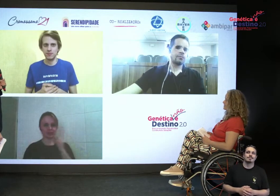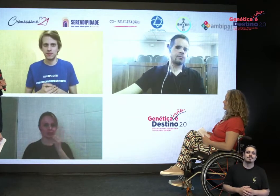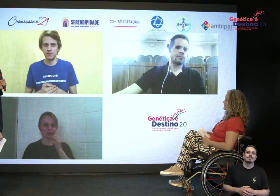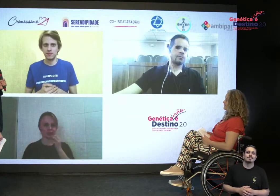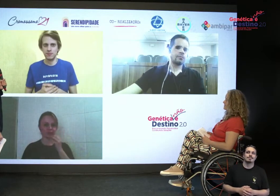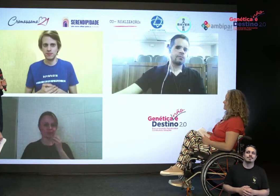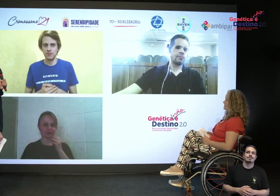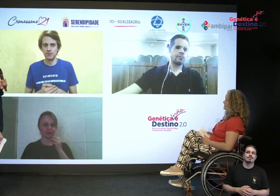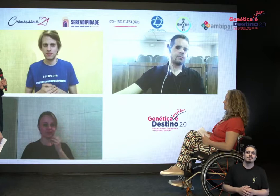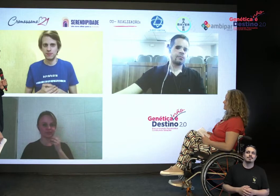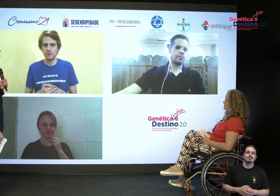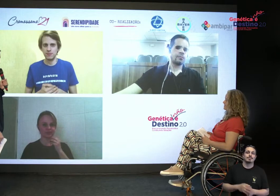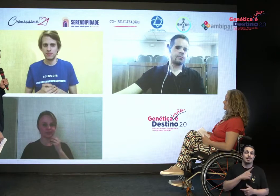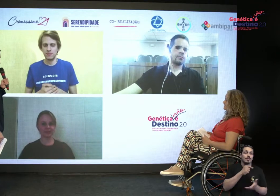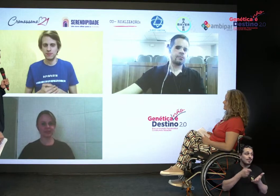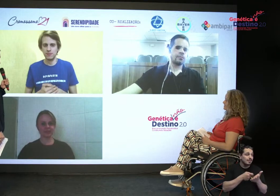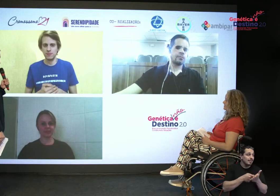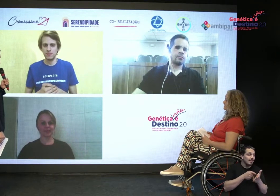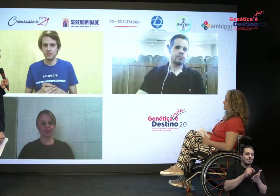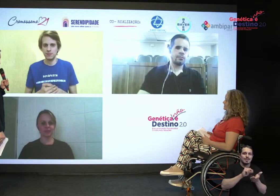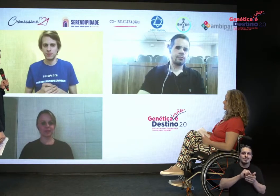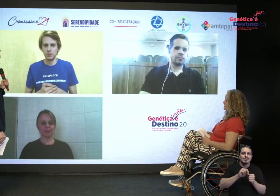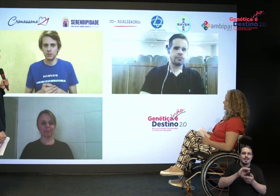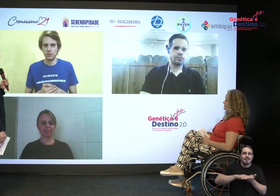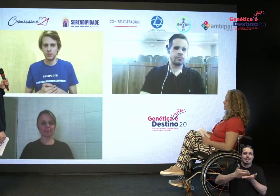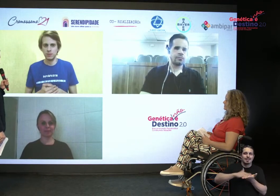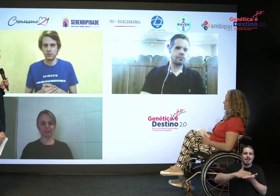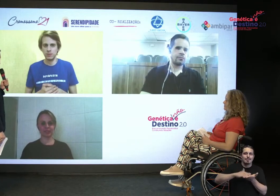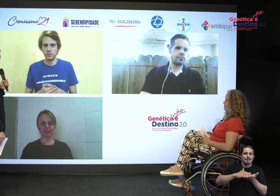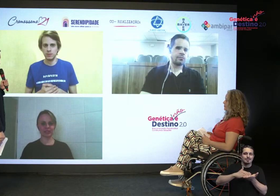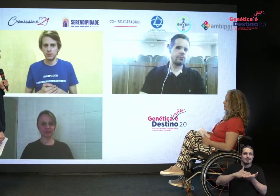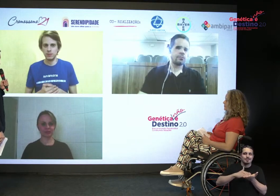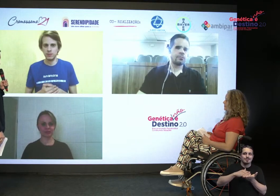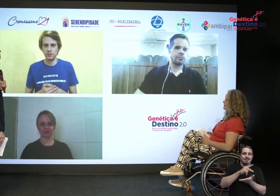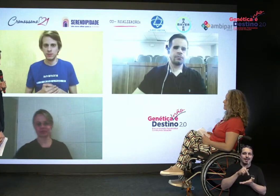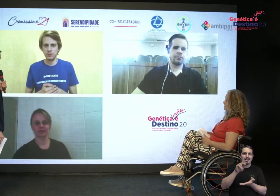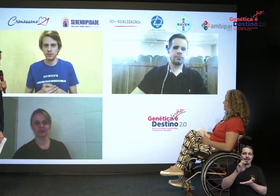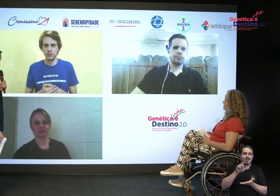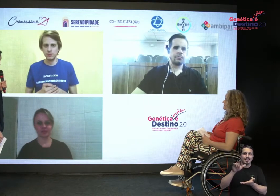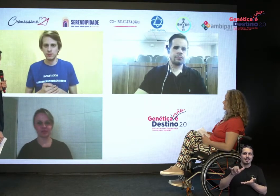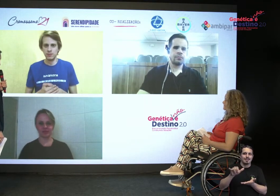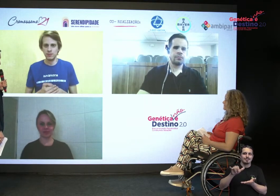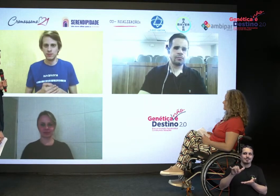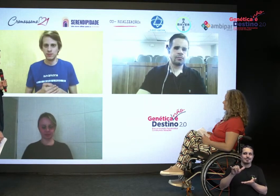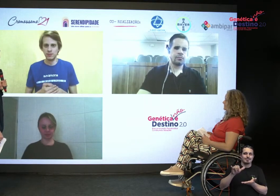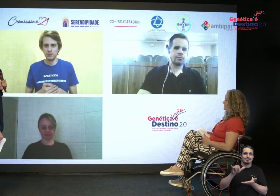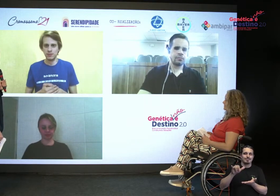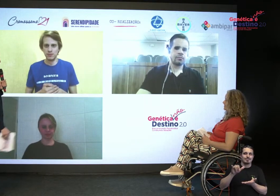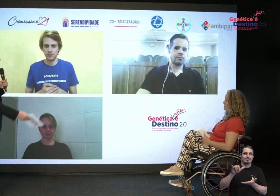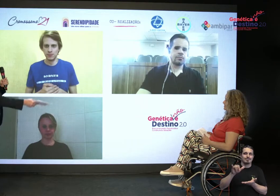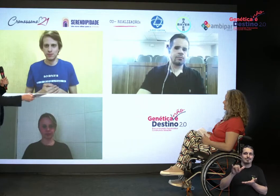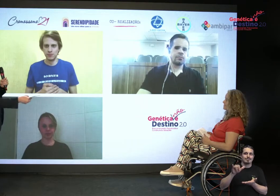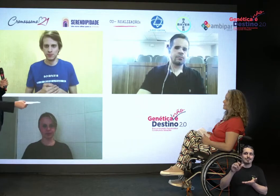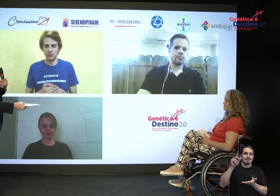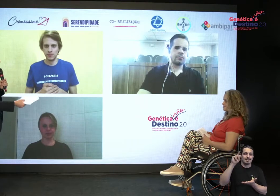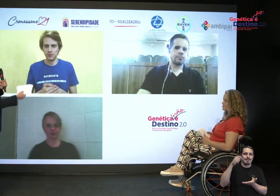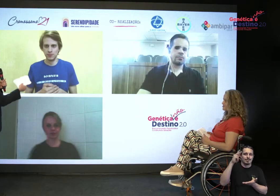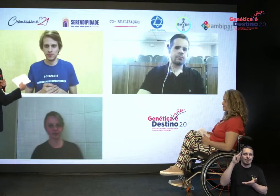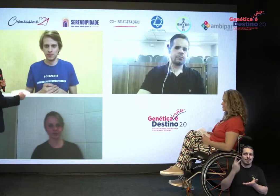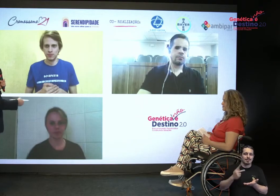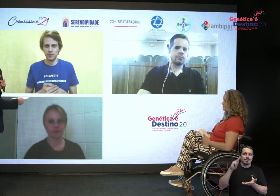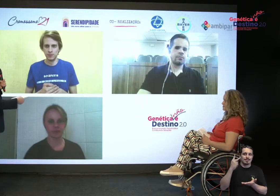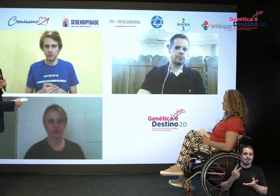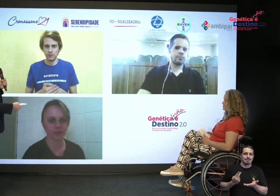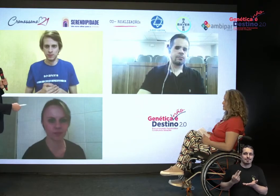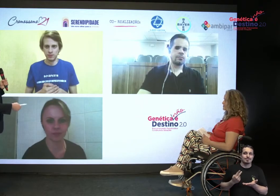com o áudio mudo, vê se você consegue desmutar teu áudio aí, dá uma olhadinha. Bom, enquanto isso, enquanto